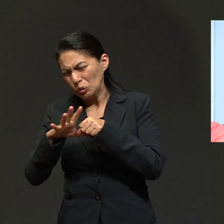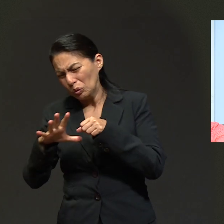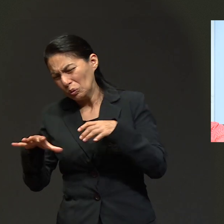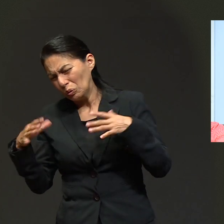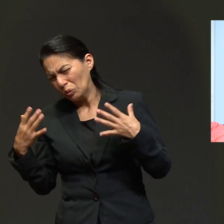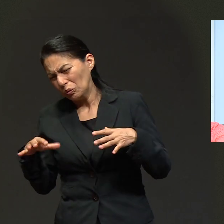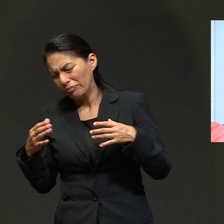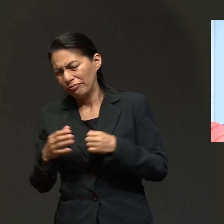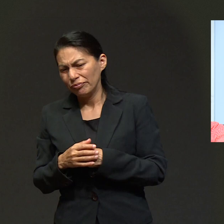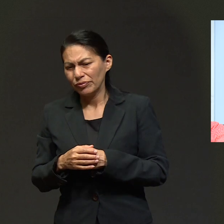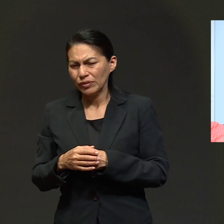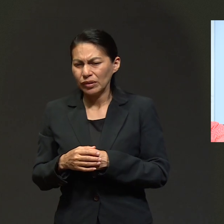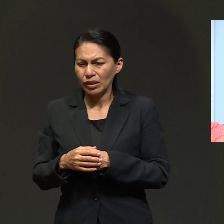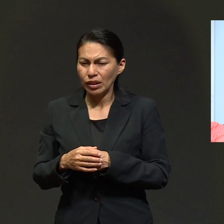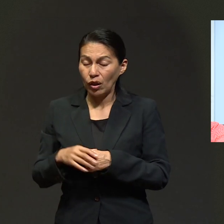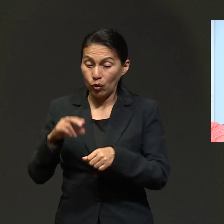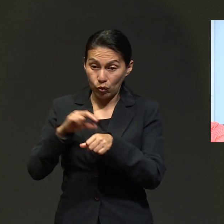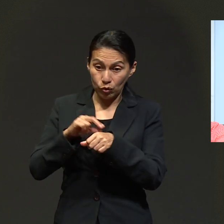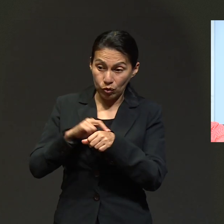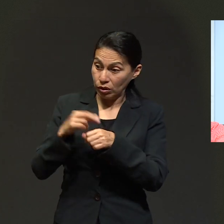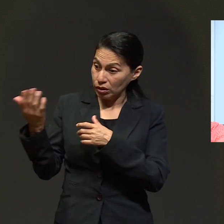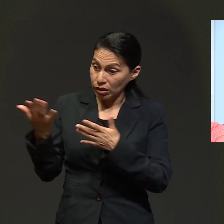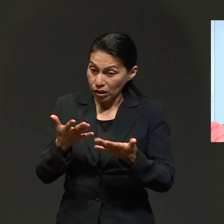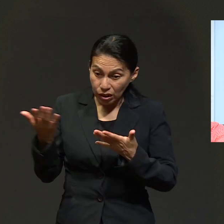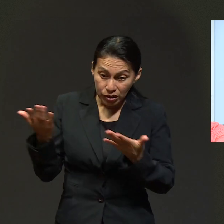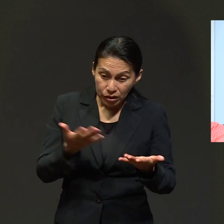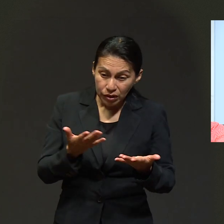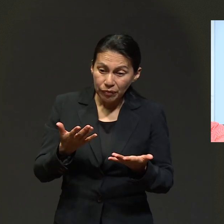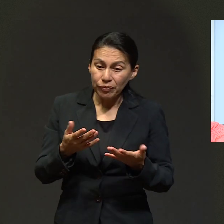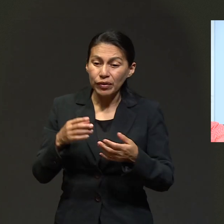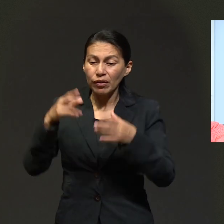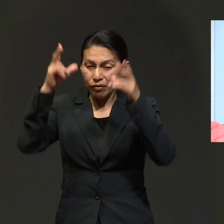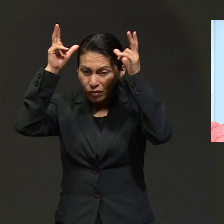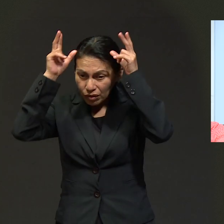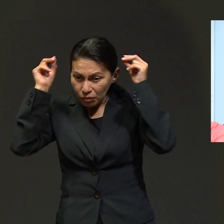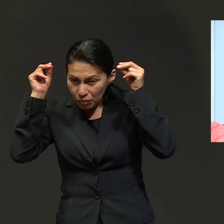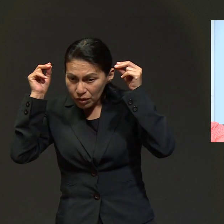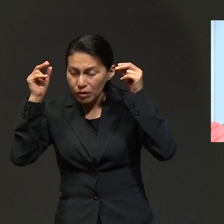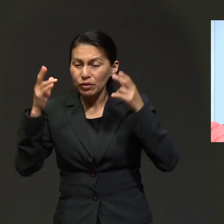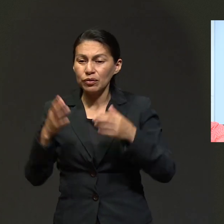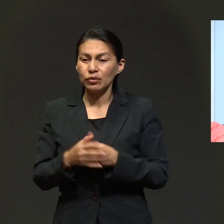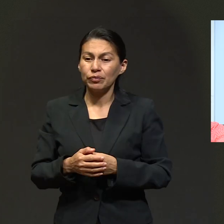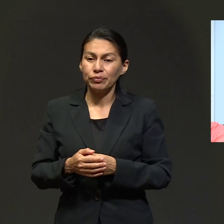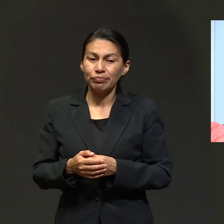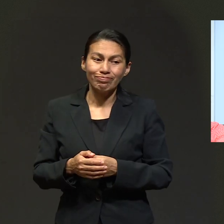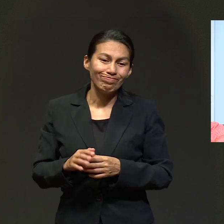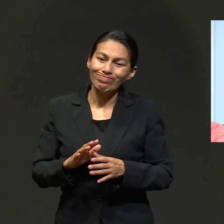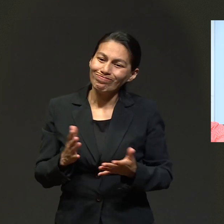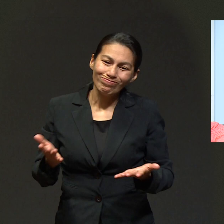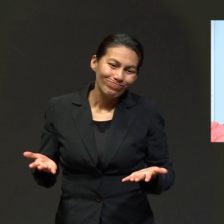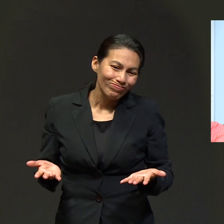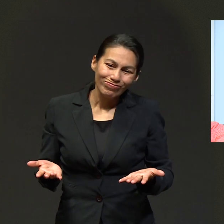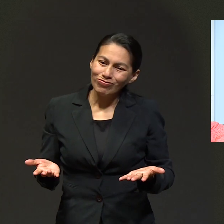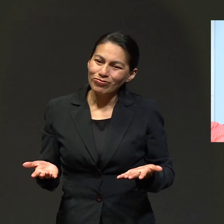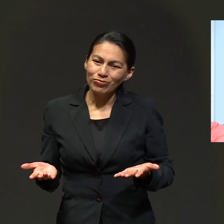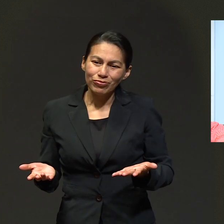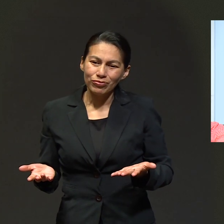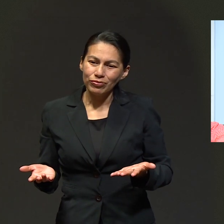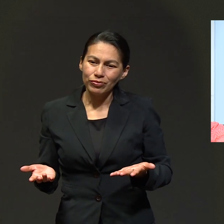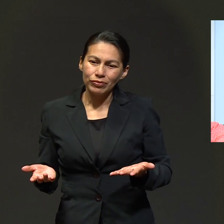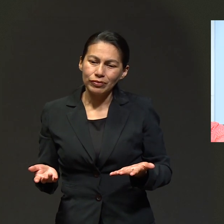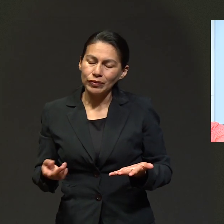Empezó a tener su desangrado y para eso llegan los médicos, los enfermeros y dicen,